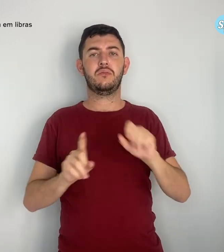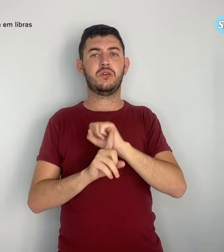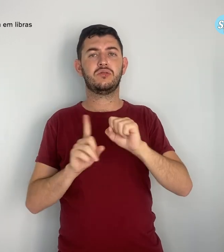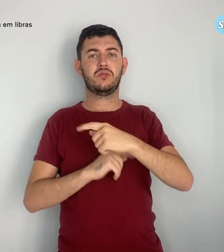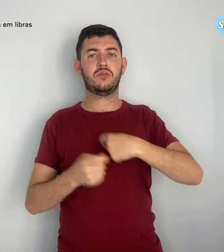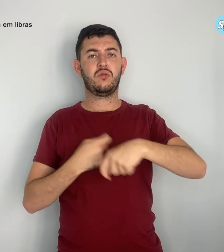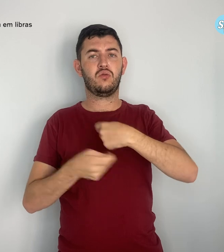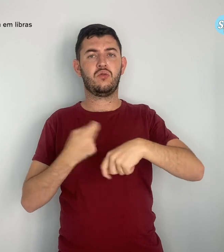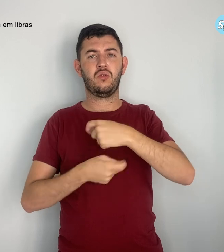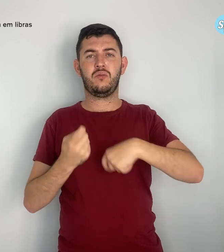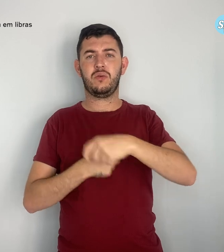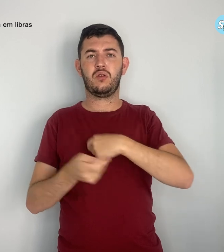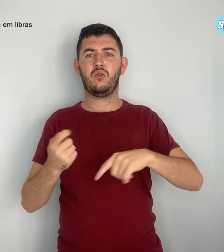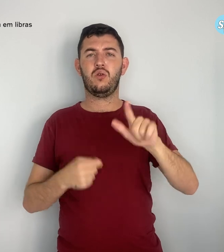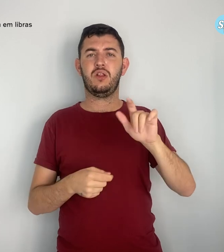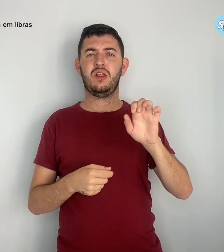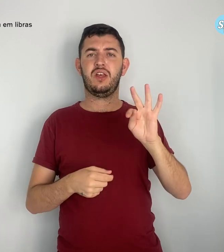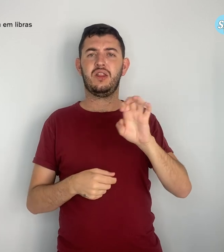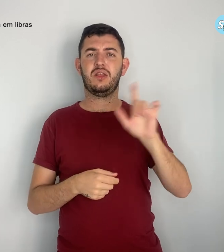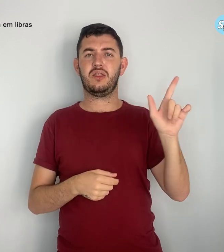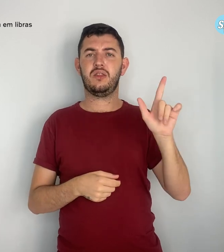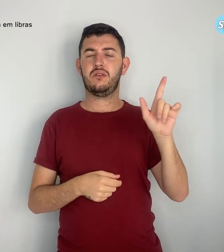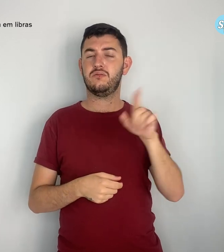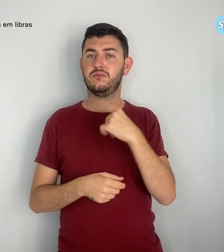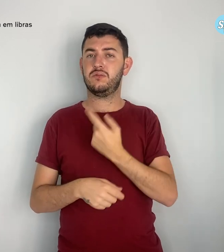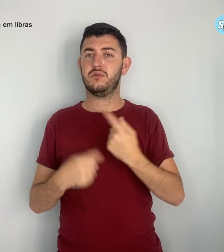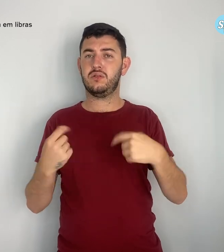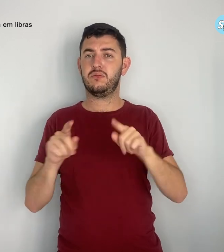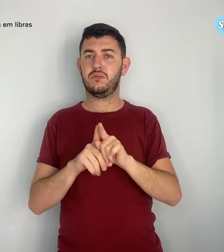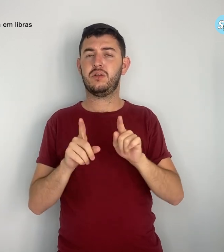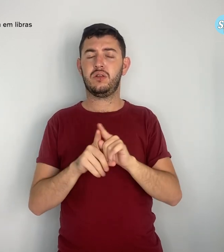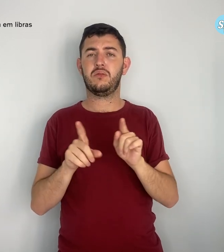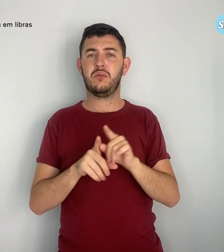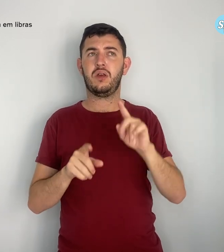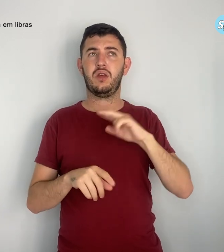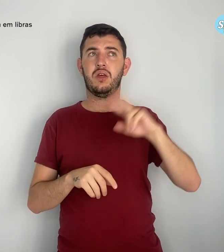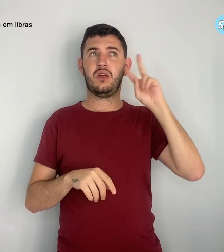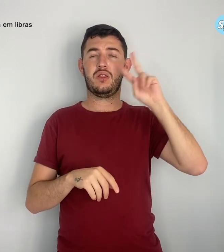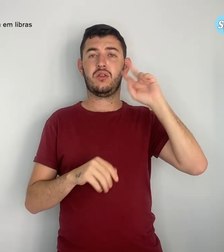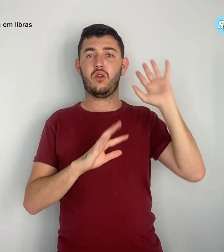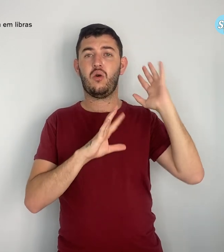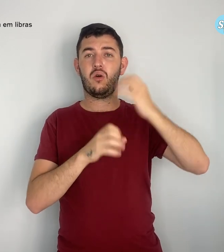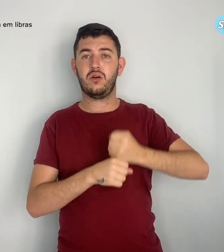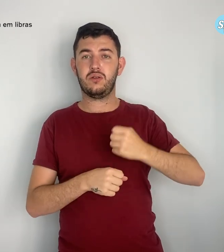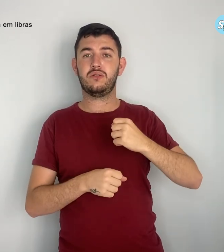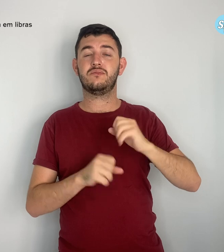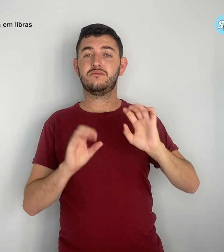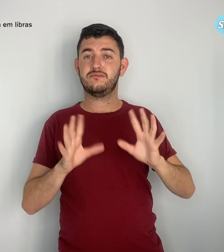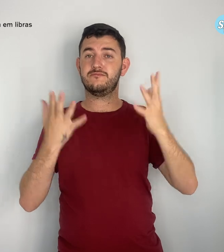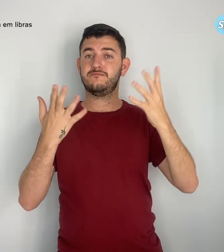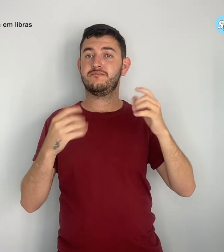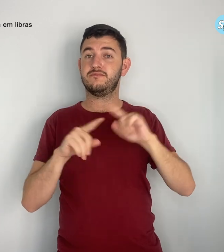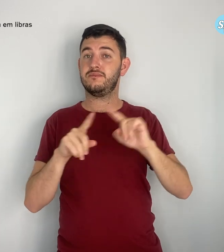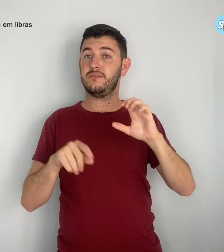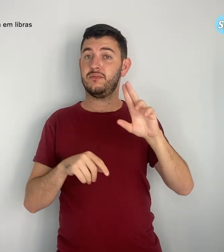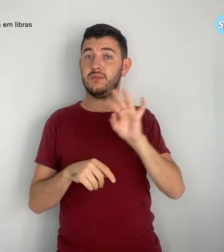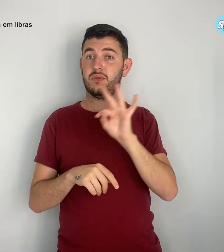É preciso resgatar e celebrar a nossa história. A CUT é herdeira da